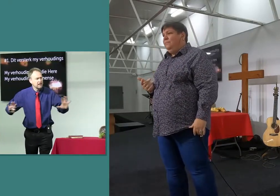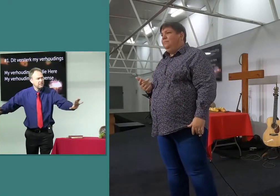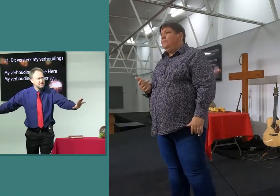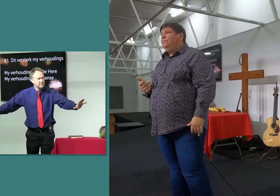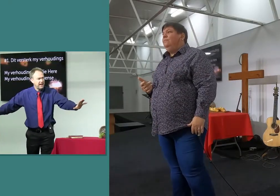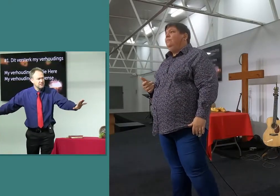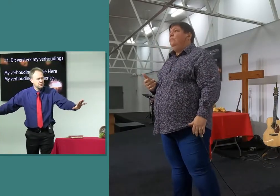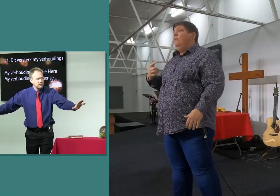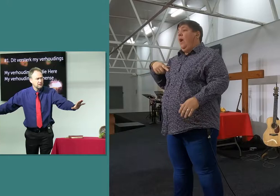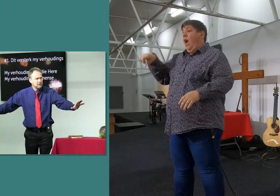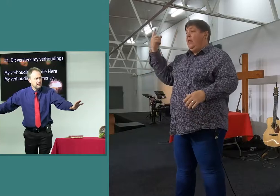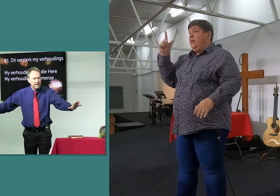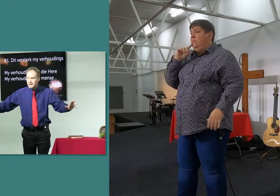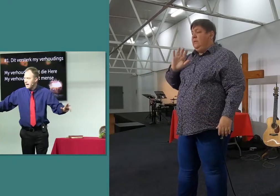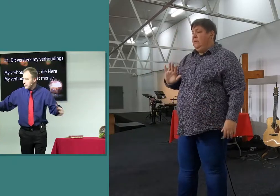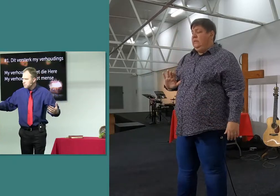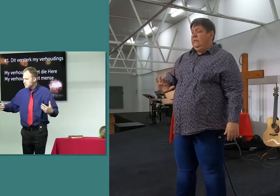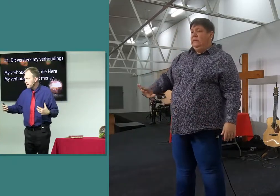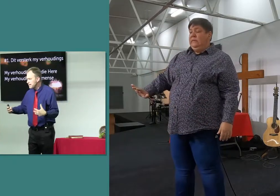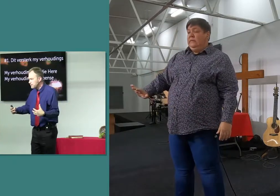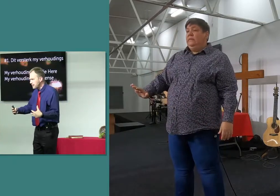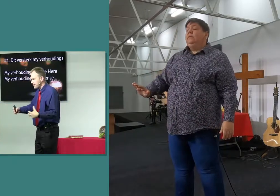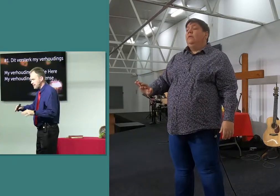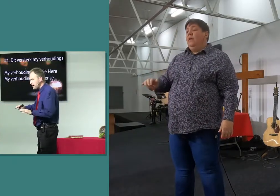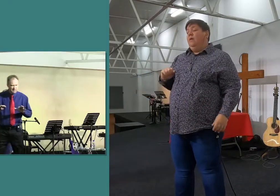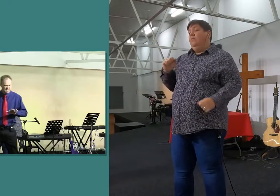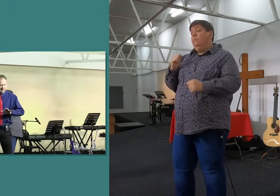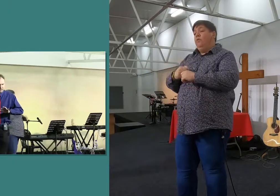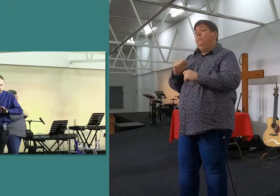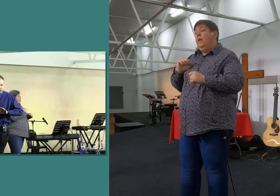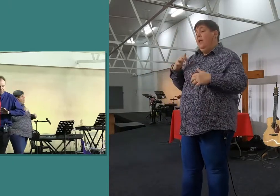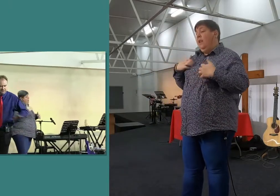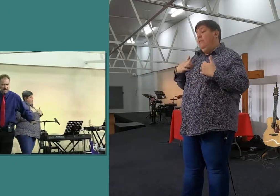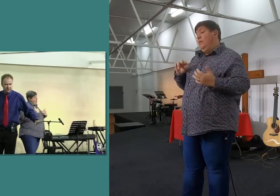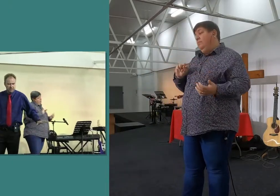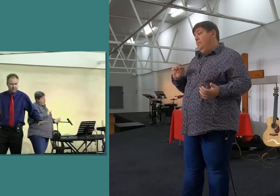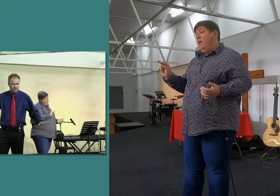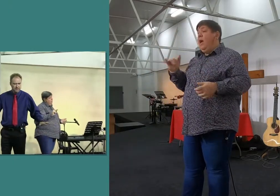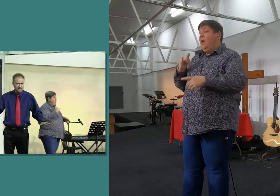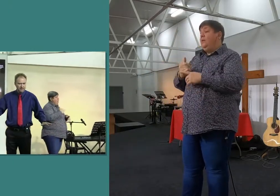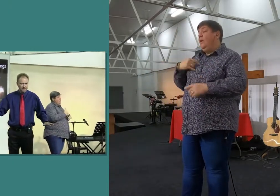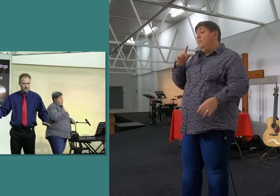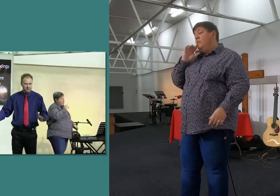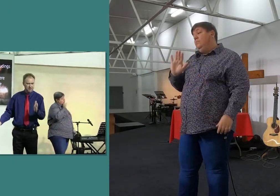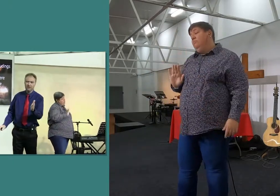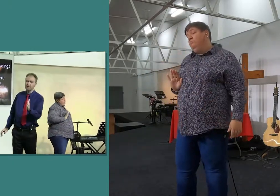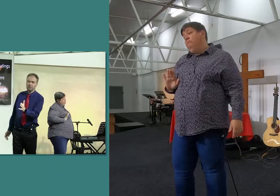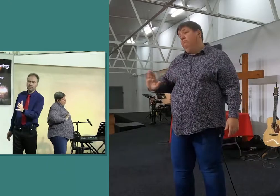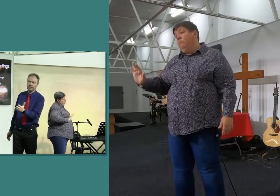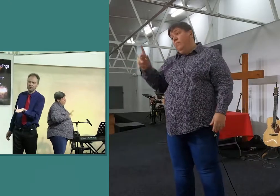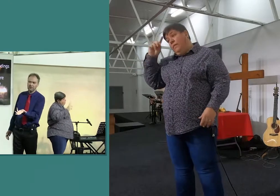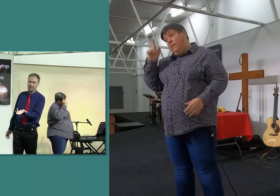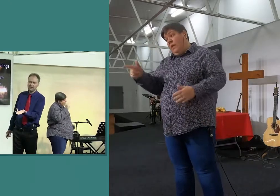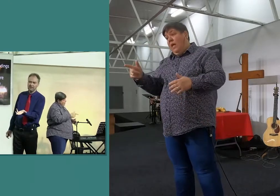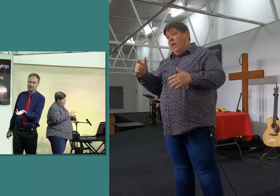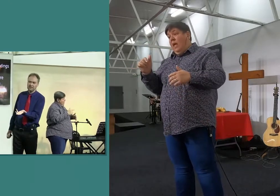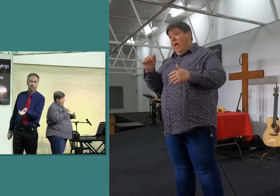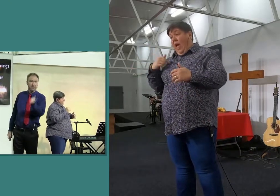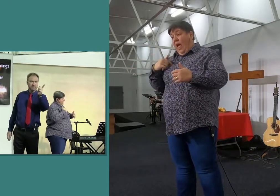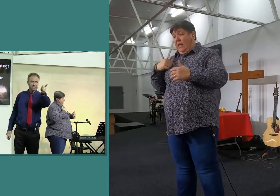mense wegstoot. En ek moet in my leven kyk, as ek mense doelbewus wegstoot, dan moet ek weet, die deel van my leven behoort nie aan die Jezus nie. Want dit is